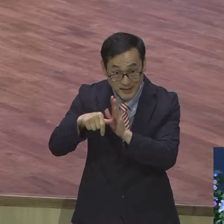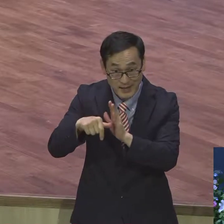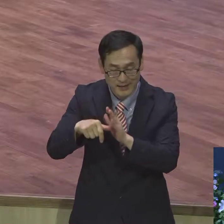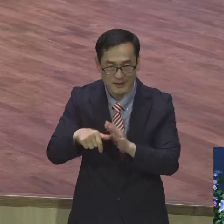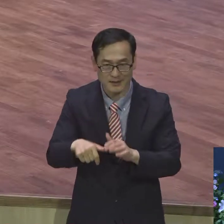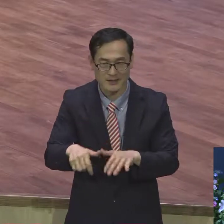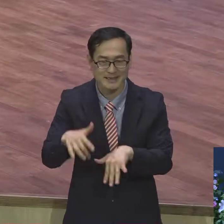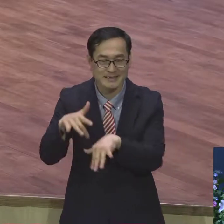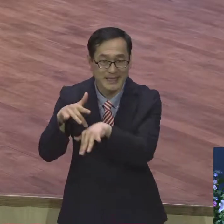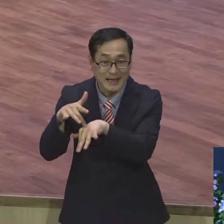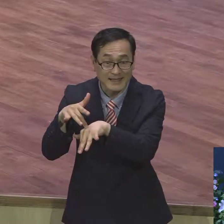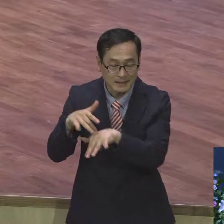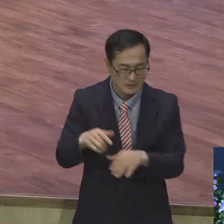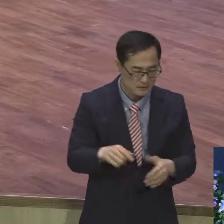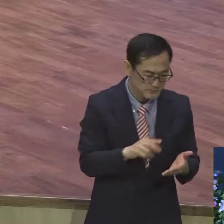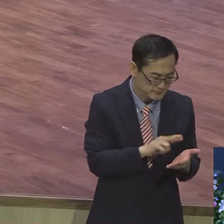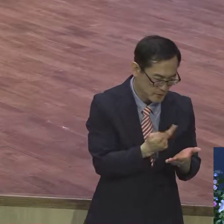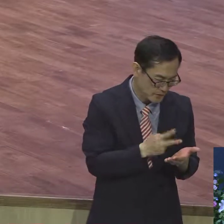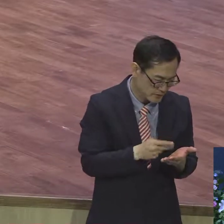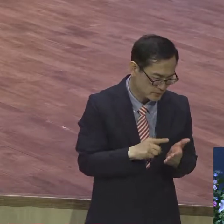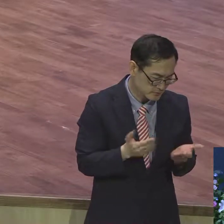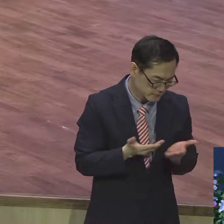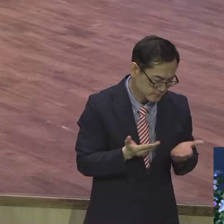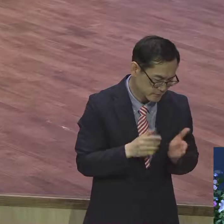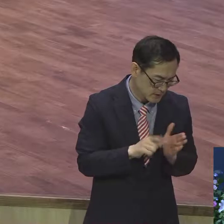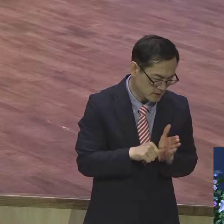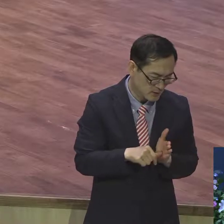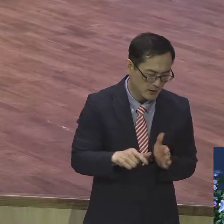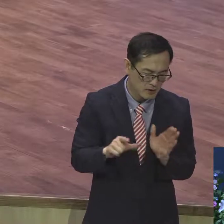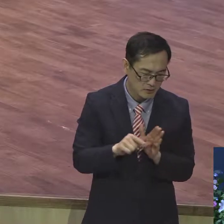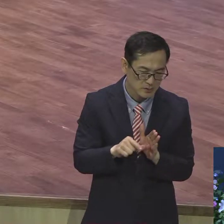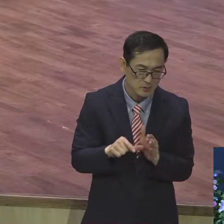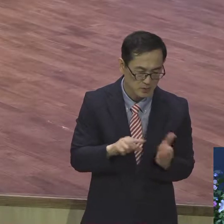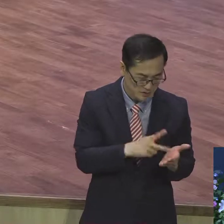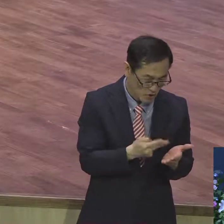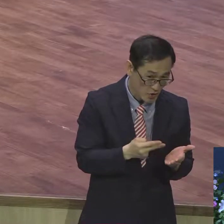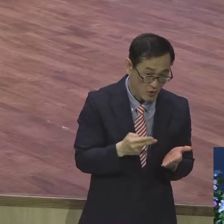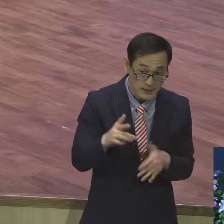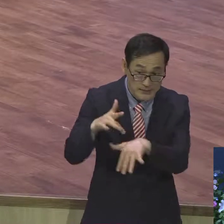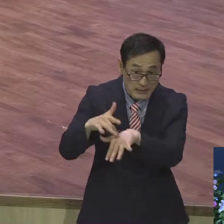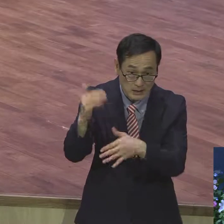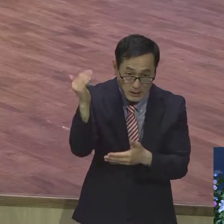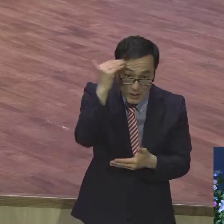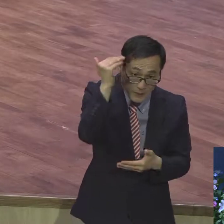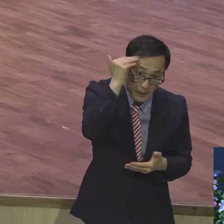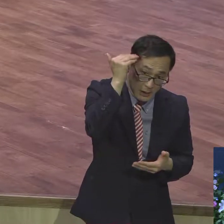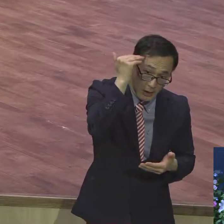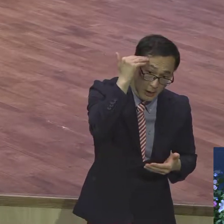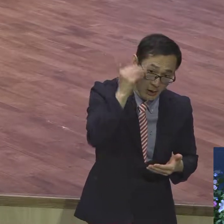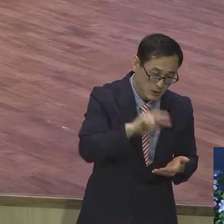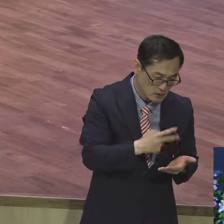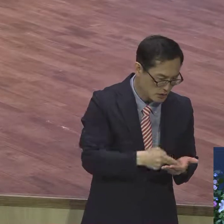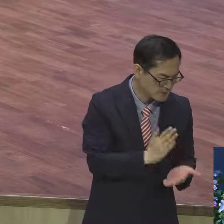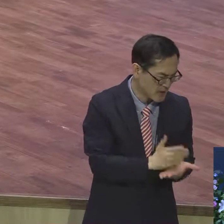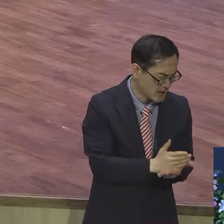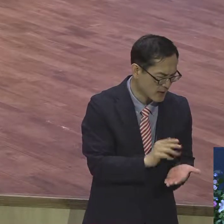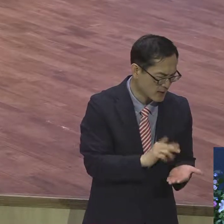루트 생각을 파고드는 거예요. 루트 성경 번역 못하도록 파고듭니다. 루트를 괴롭힙니다.